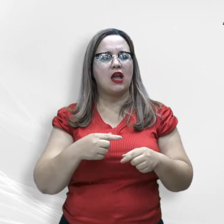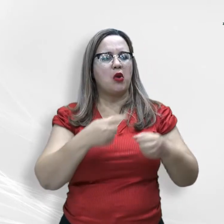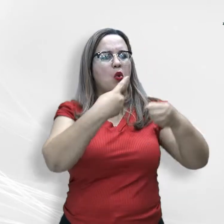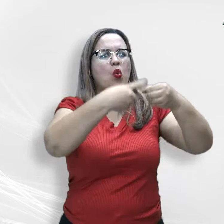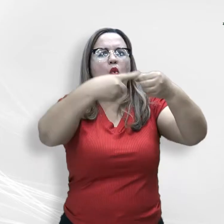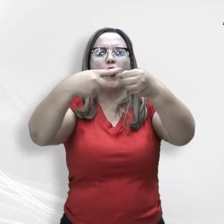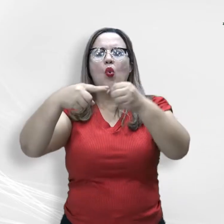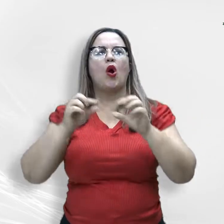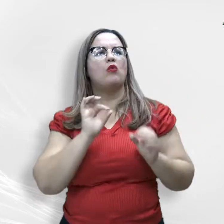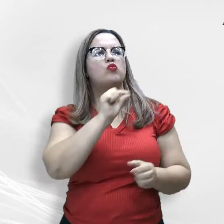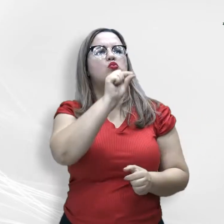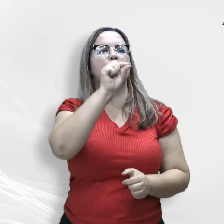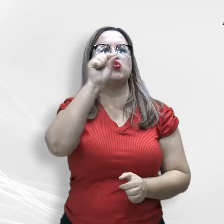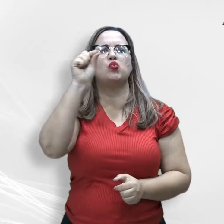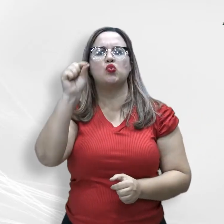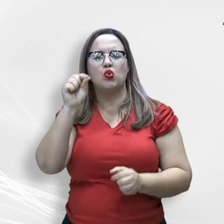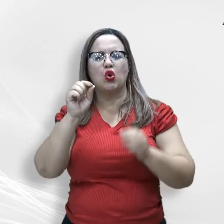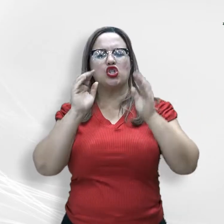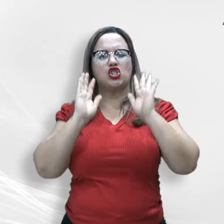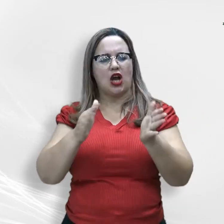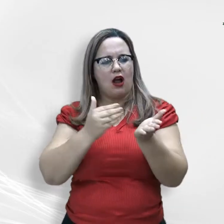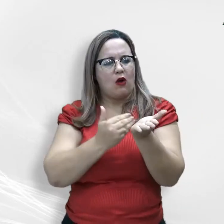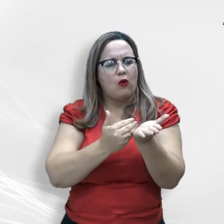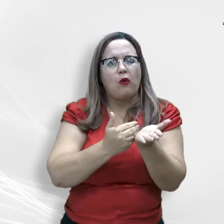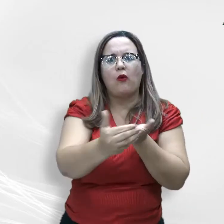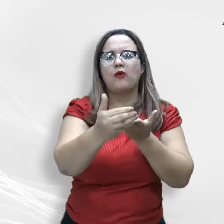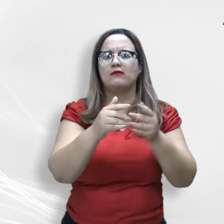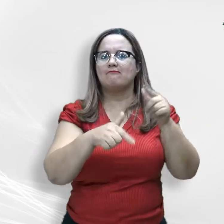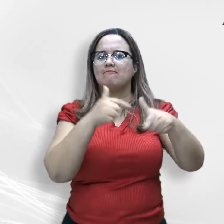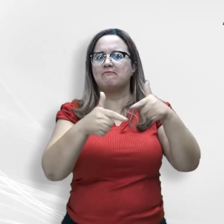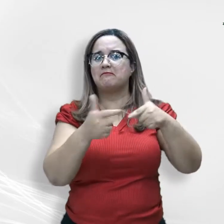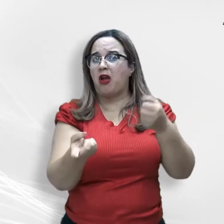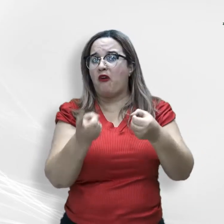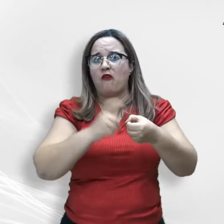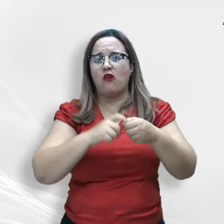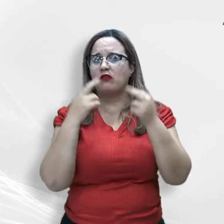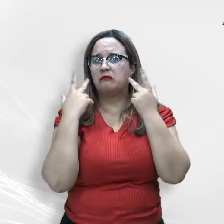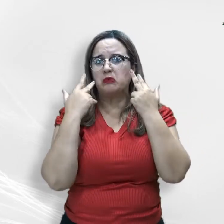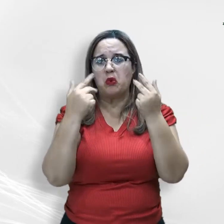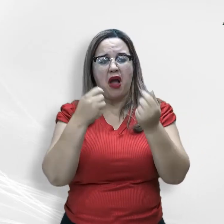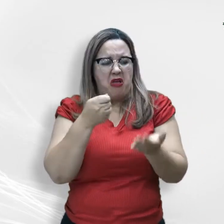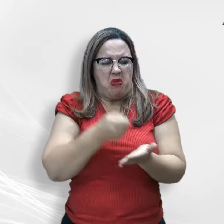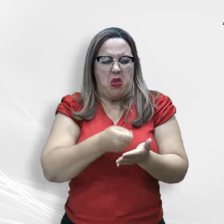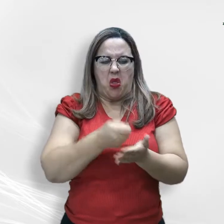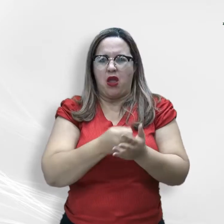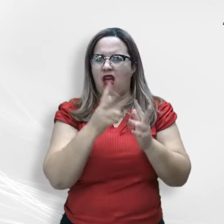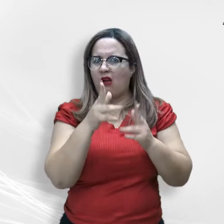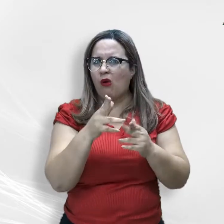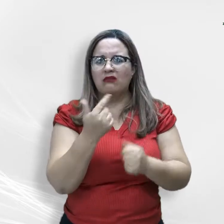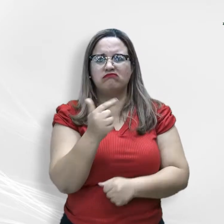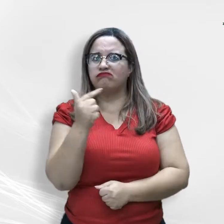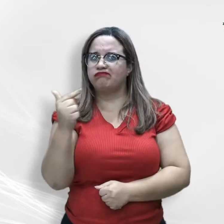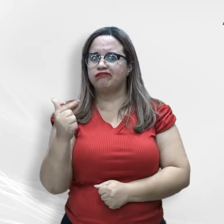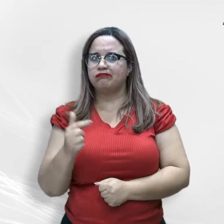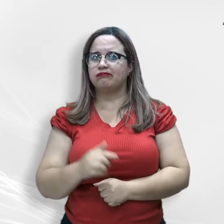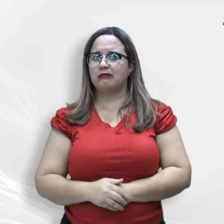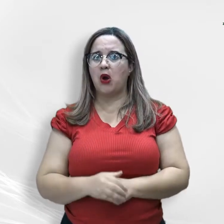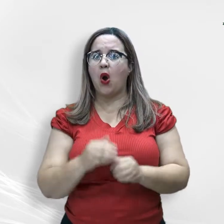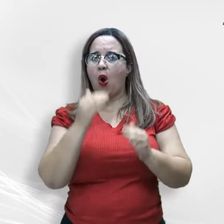públicos do Estado encontram-se laborando de forma presencial sem que haja essa exigência, obedecendo, no entanto, as medidas